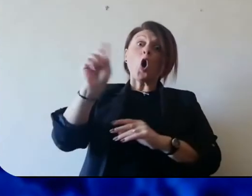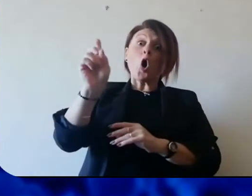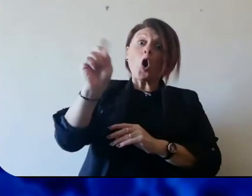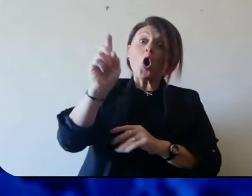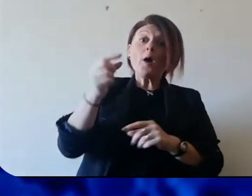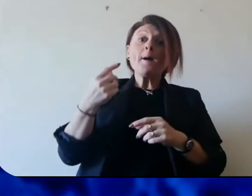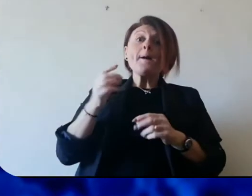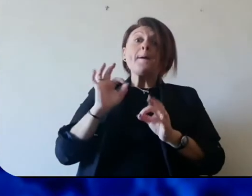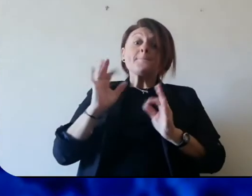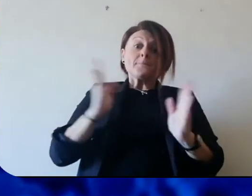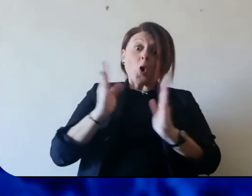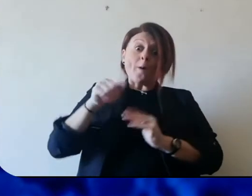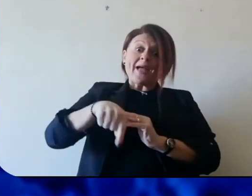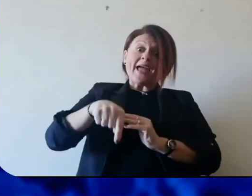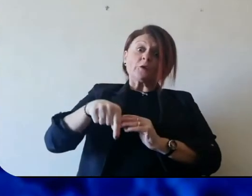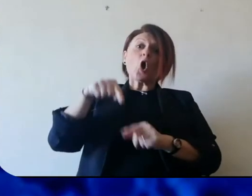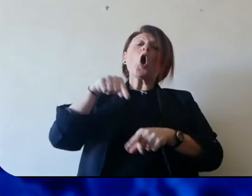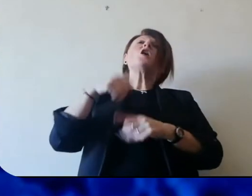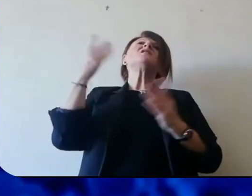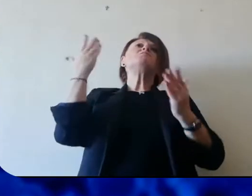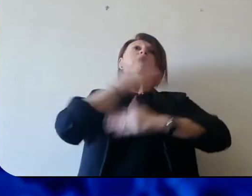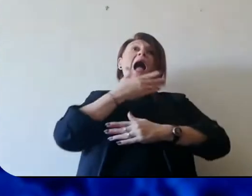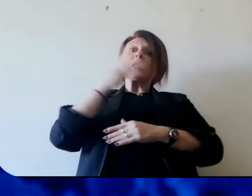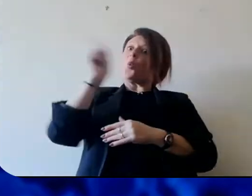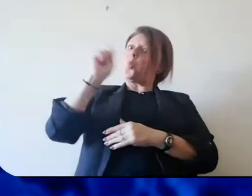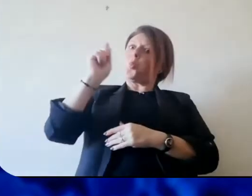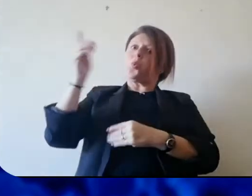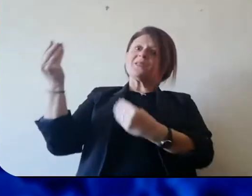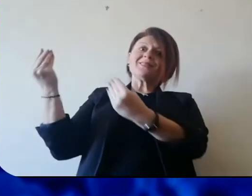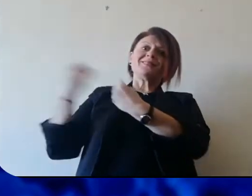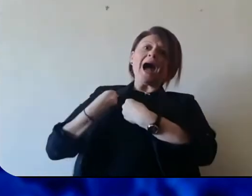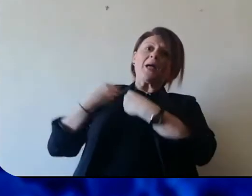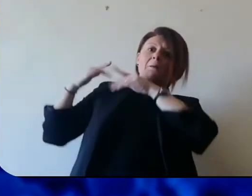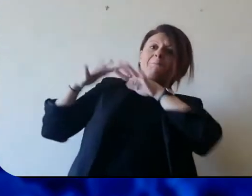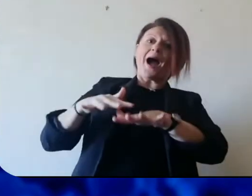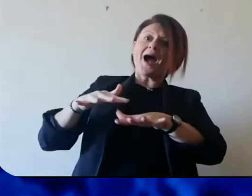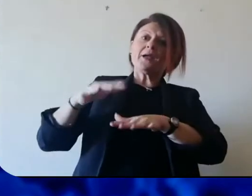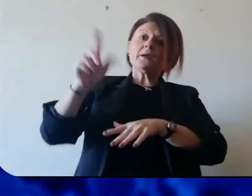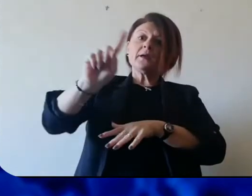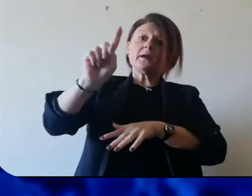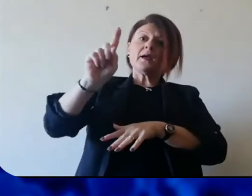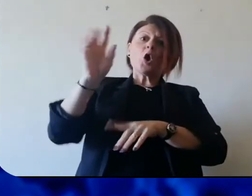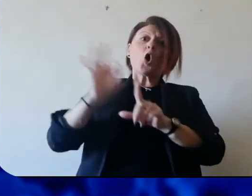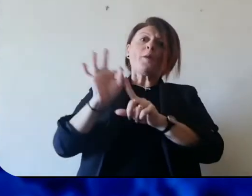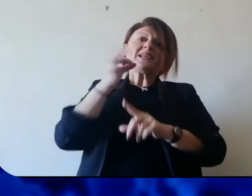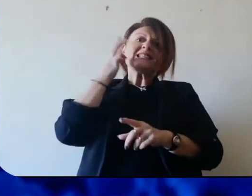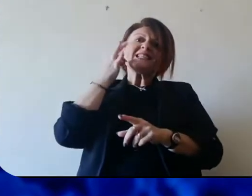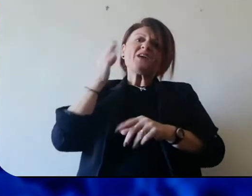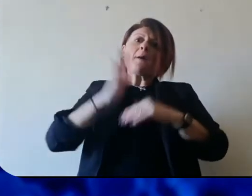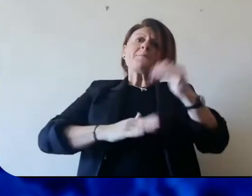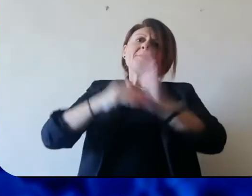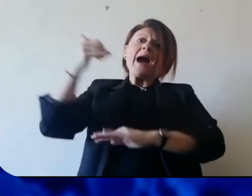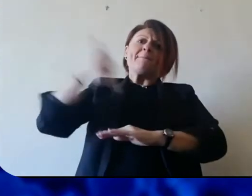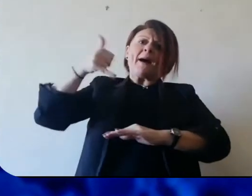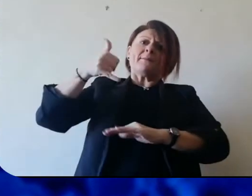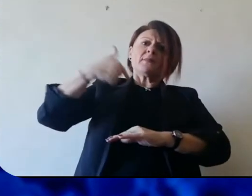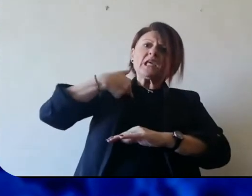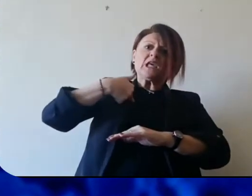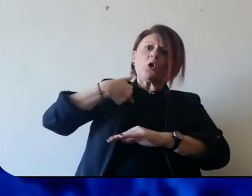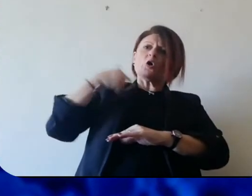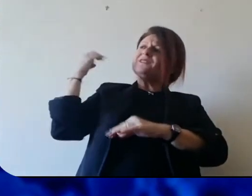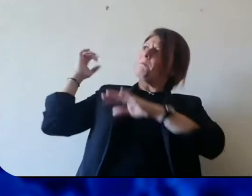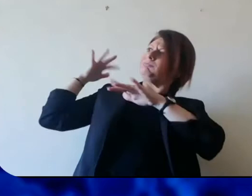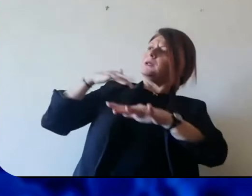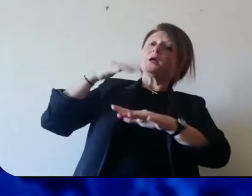qualcuno già pensa. Per cui sbagliare ora un comportamento diventa veramente deleterio. È un atto criminale